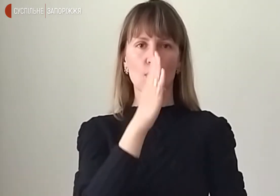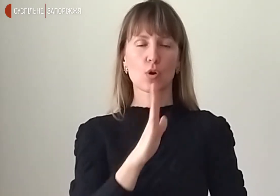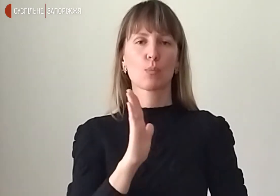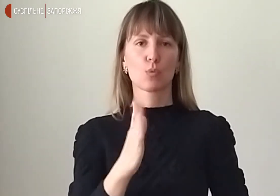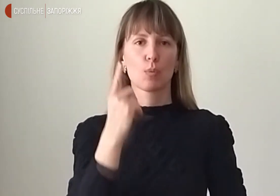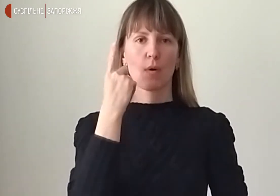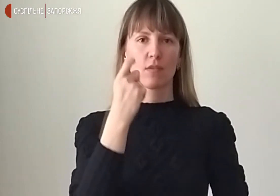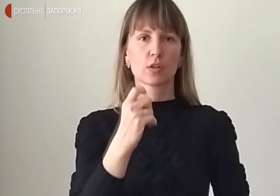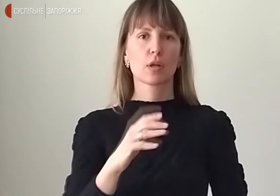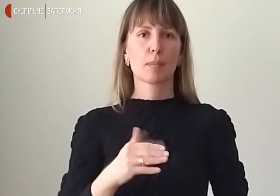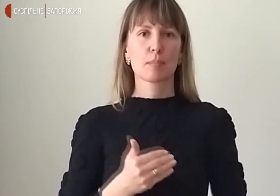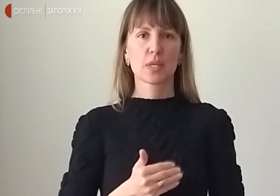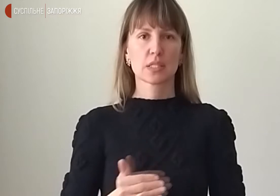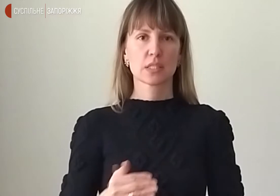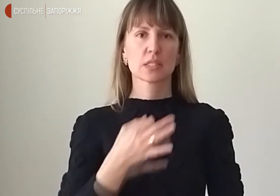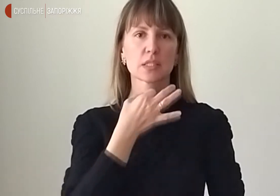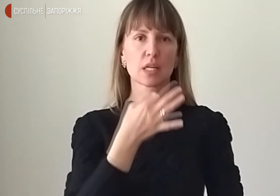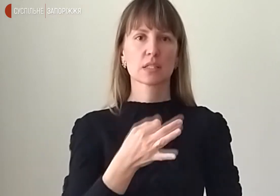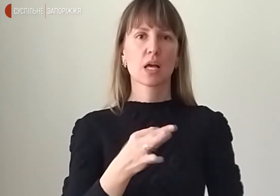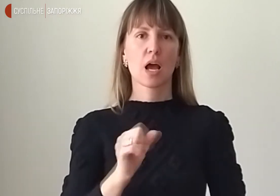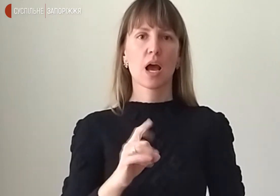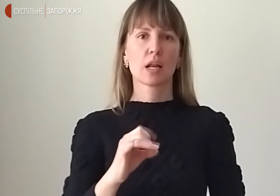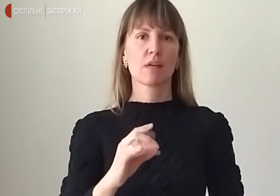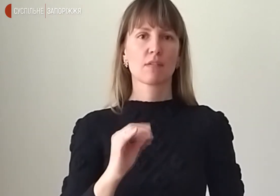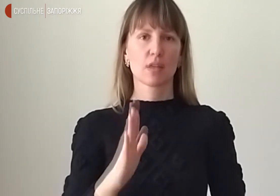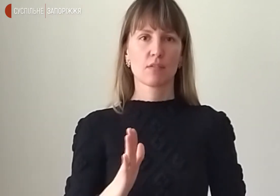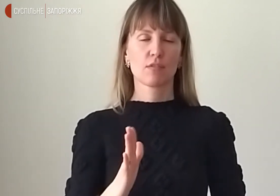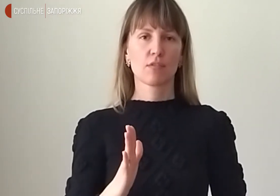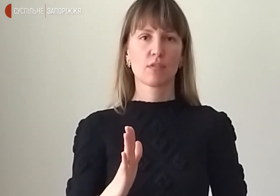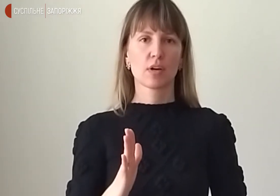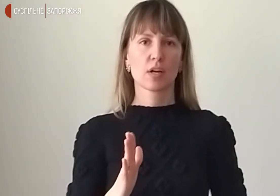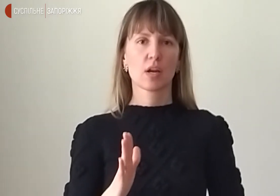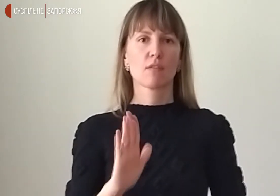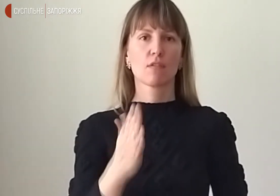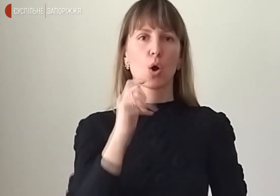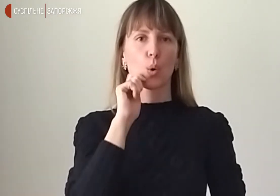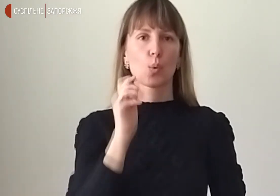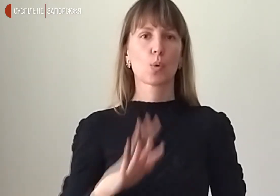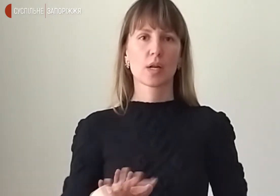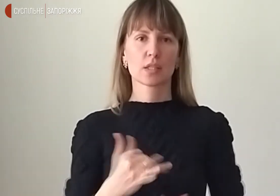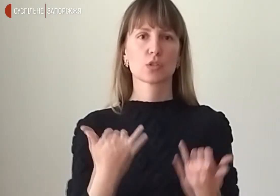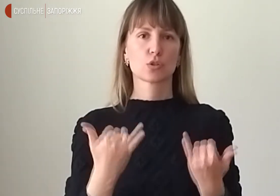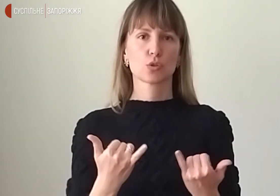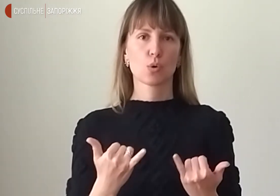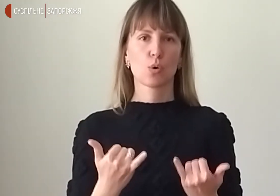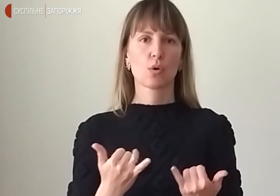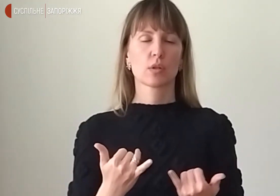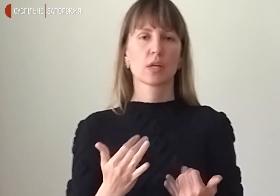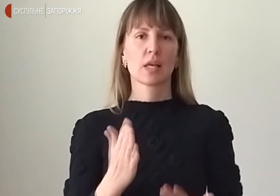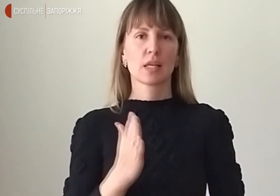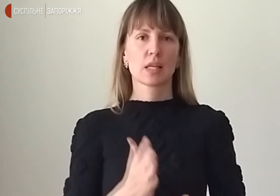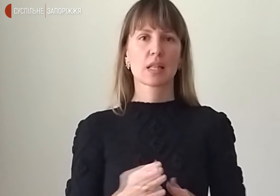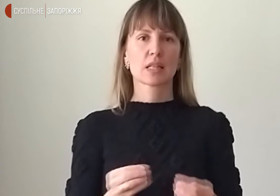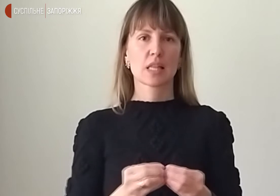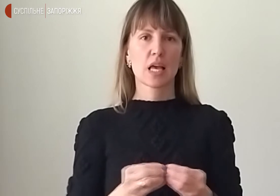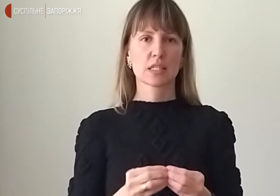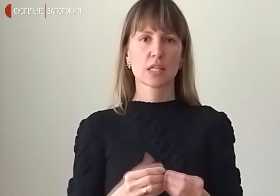повідомлені пізніше, сказав Іван Арєхів. В Україні сьогодні погоджені 10 комунітарних коридори,